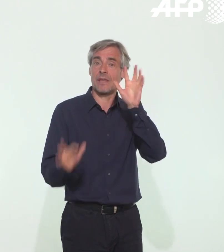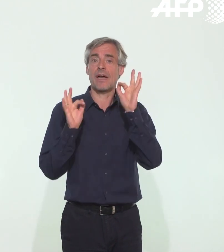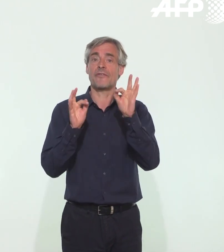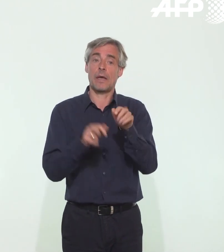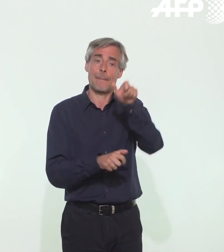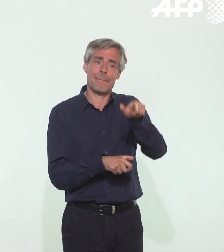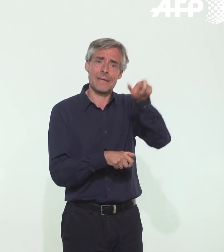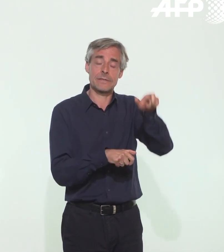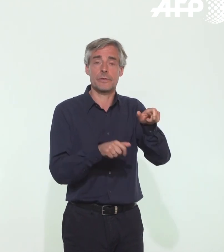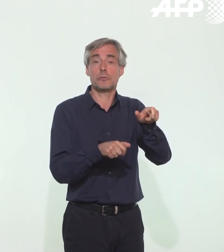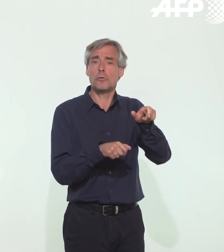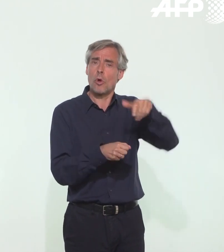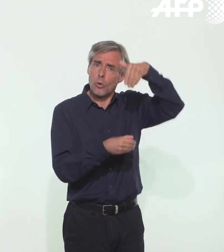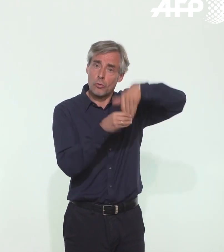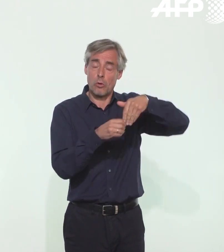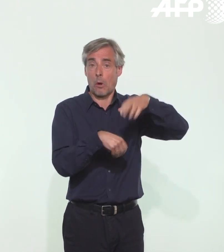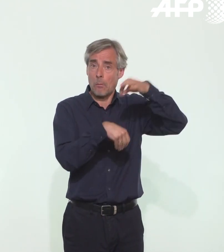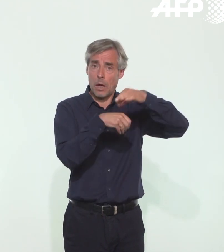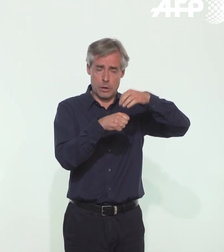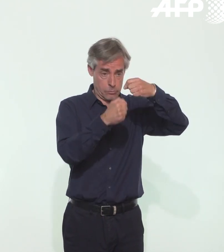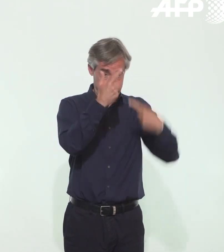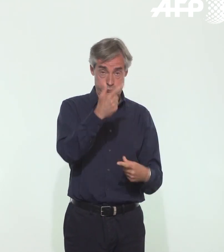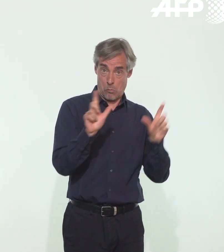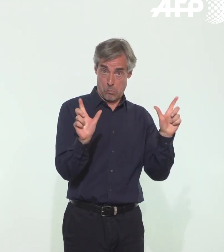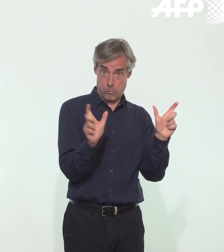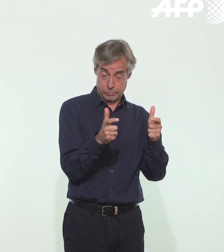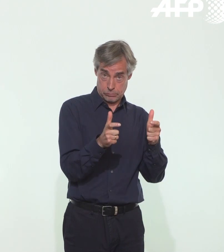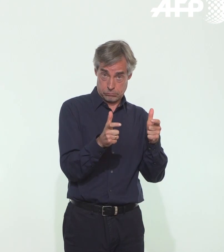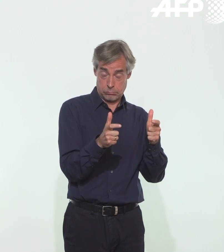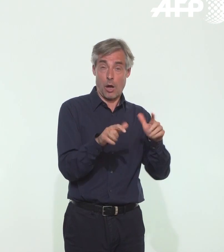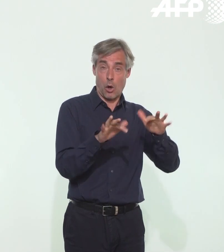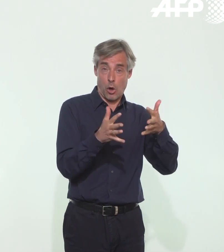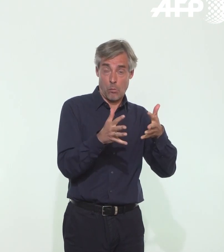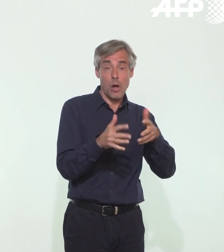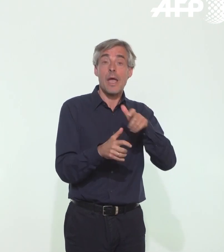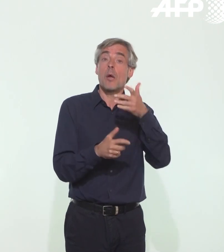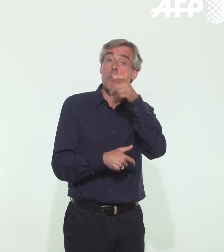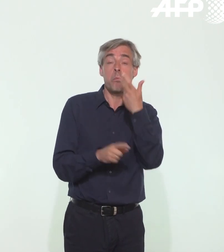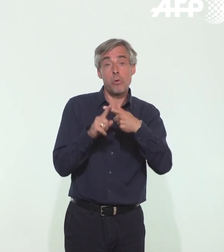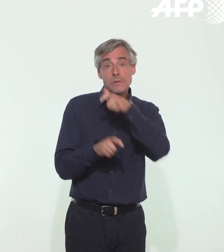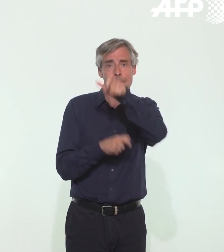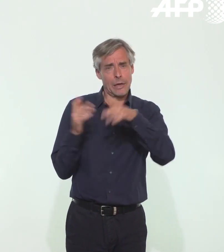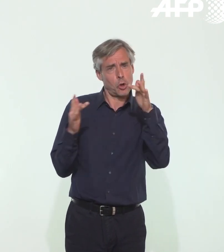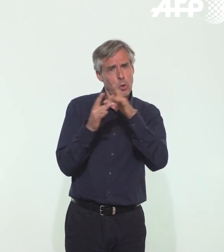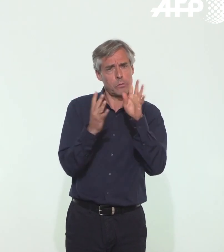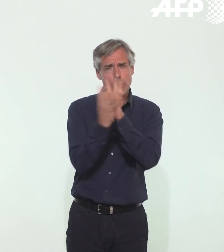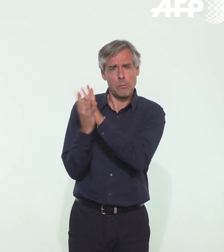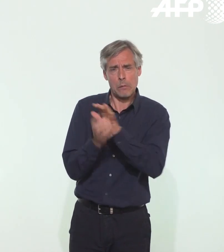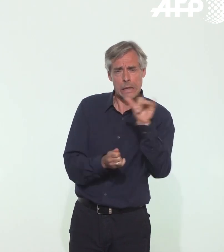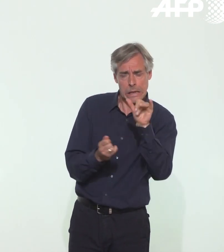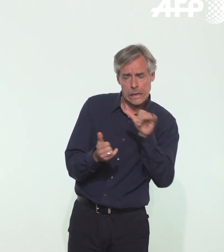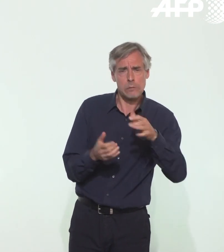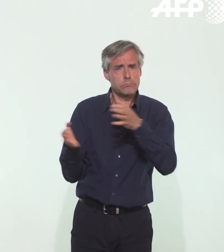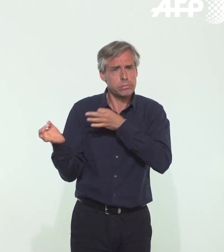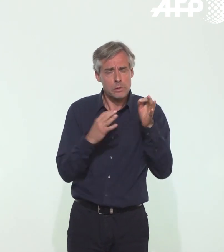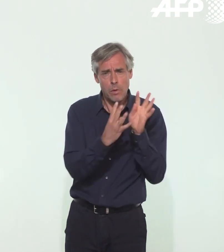des personnes symptomatiques, donc présentant des symptômes, et l'identification de leurs personnes contacts, des personnes avec lesquelles elles